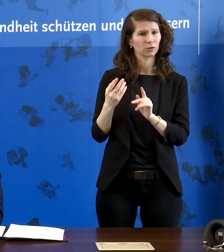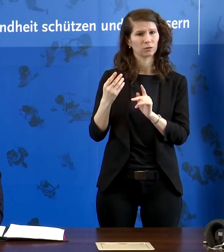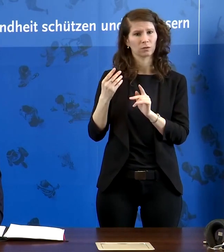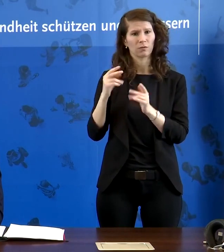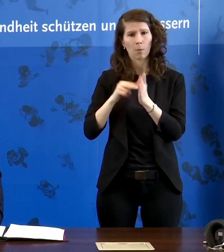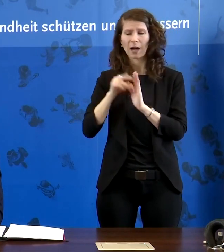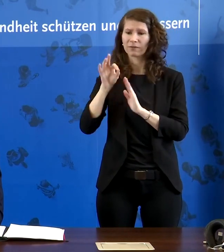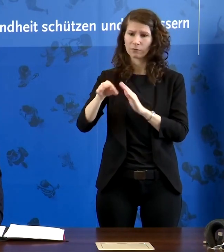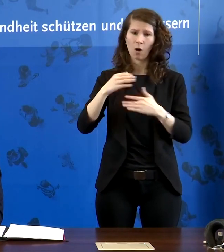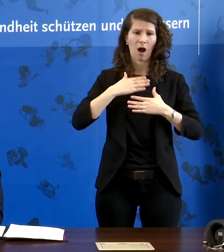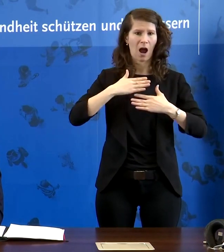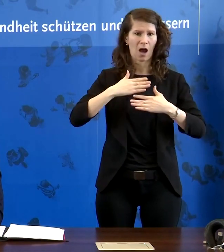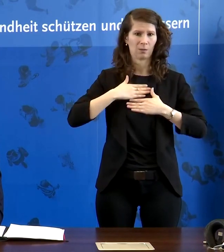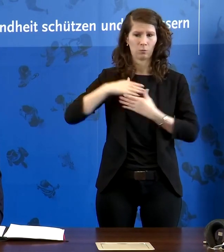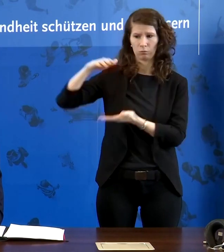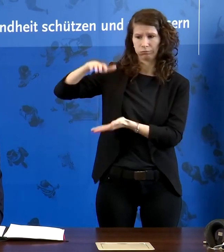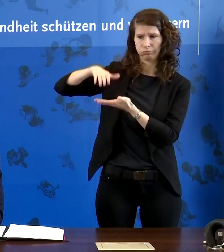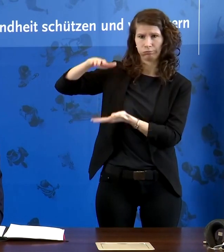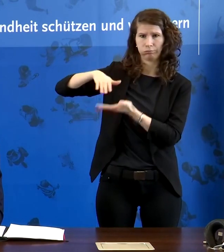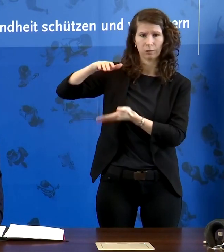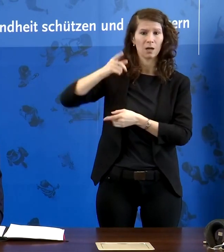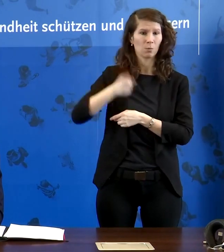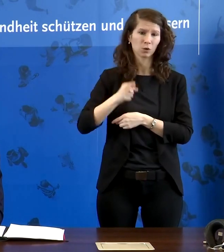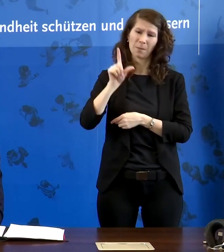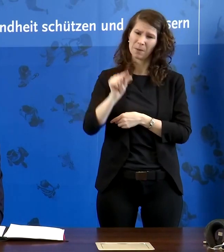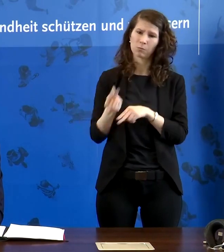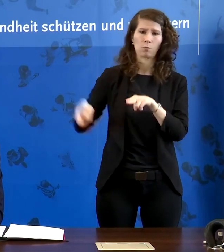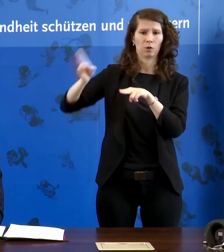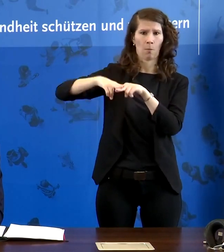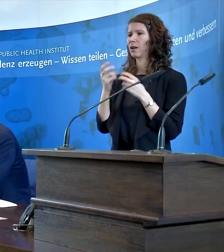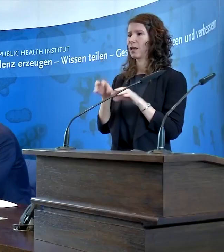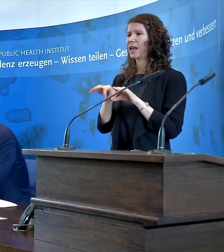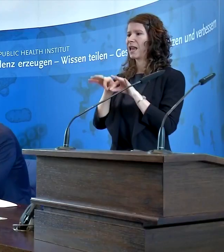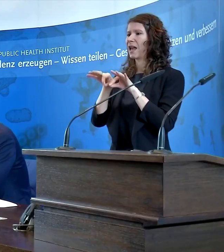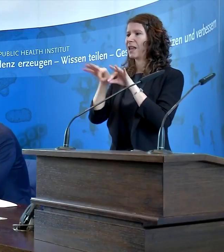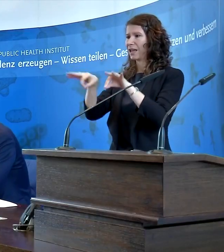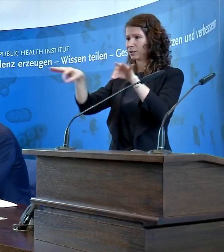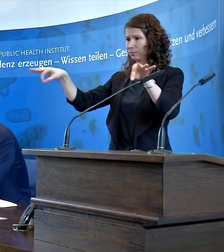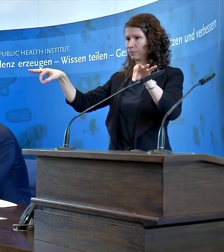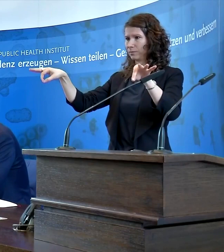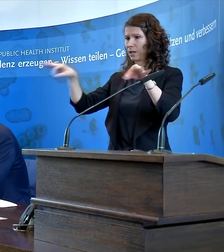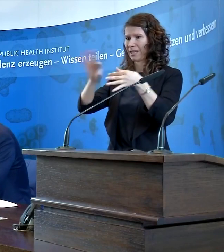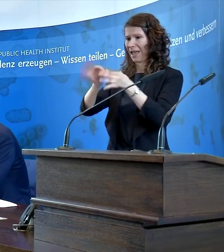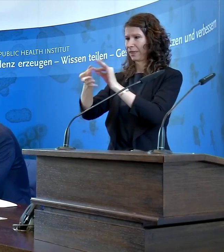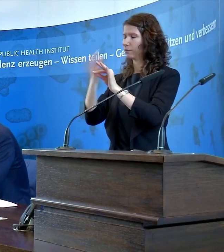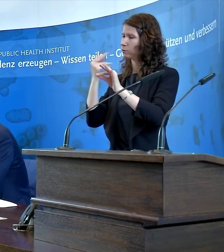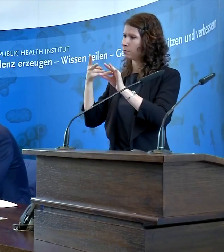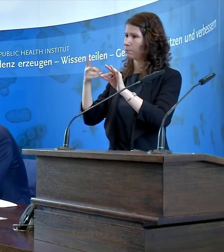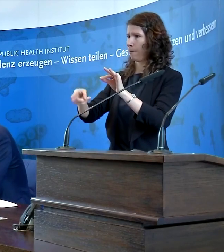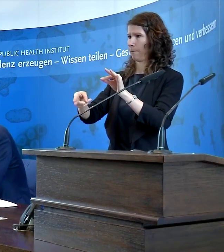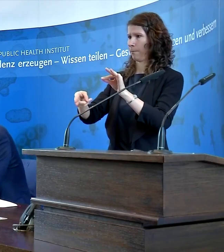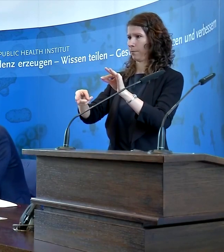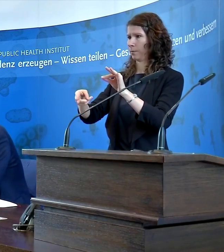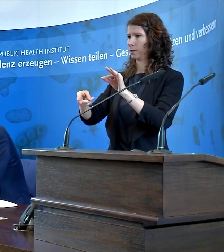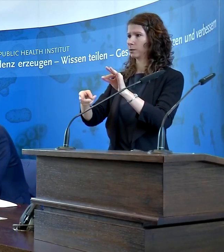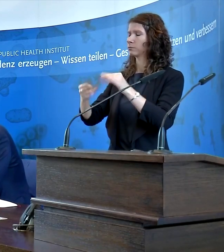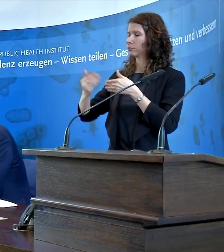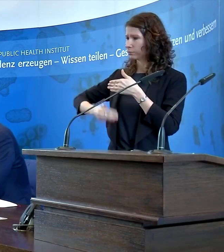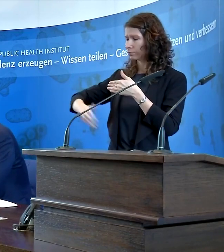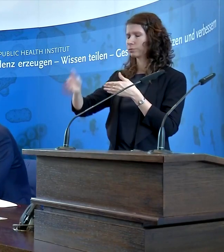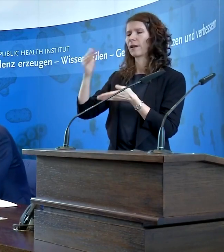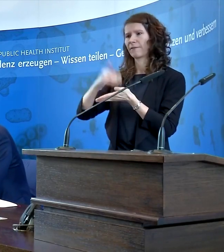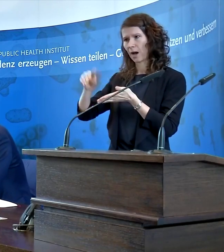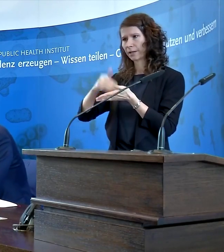mindestens verdoppeln. Und das ist auch machbar, das gelingt auch. Man wisse, dass Pandemien in Wellen verliefen.